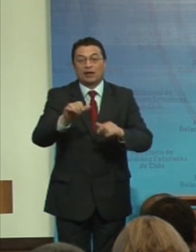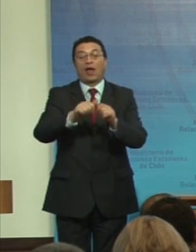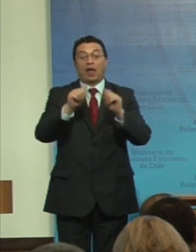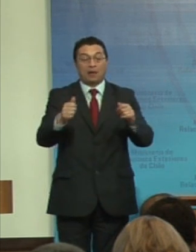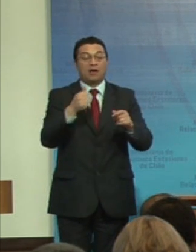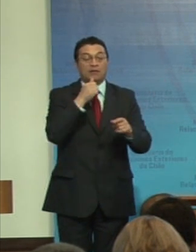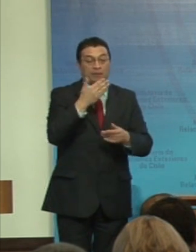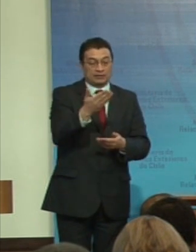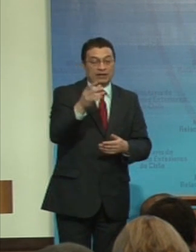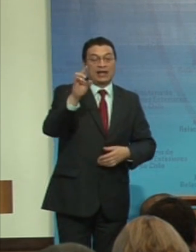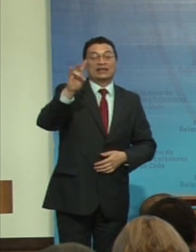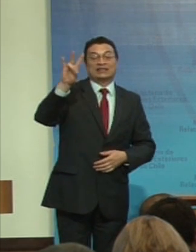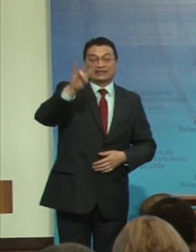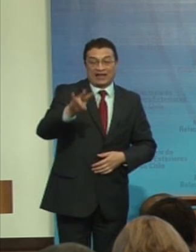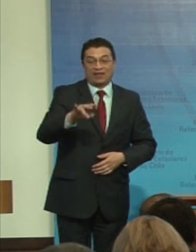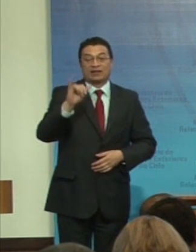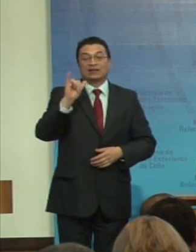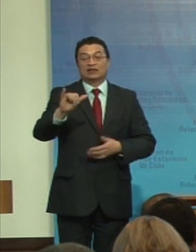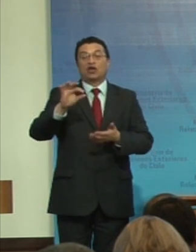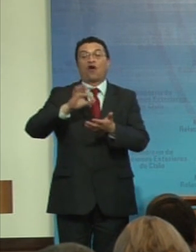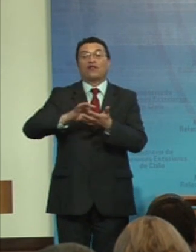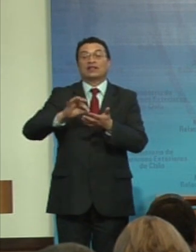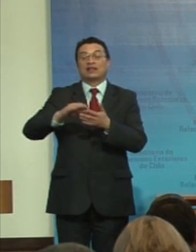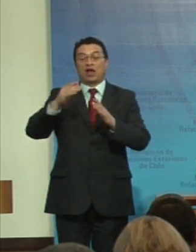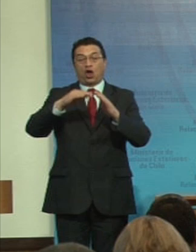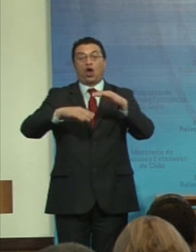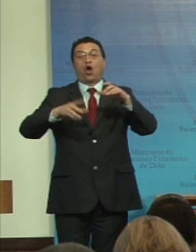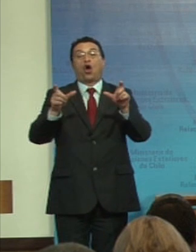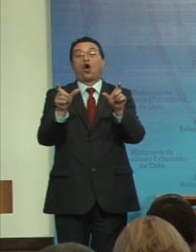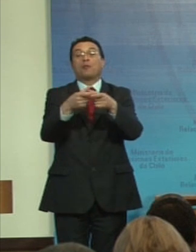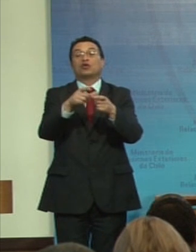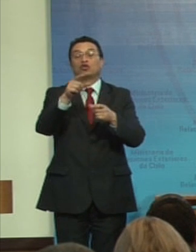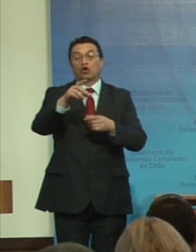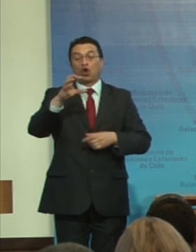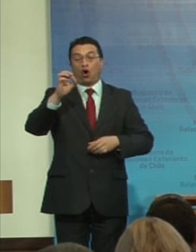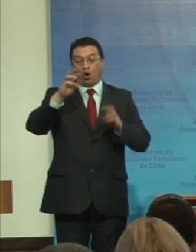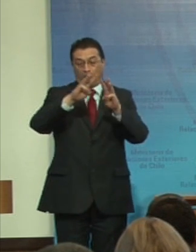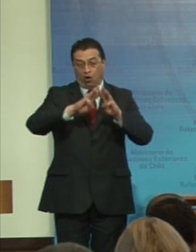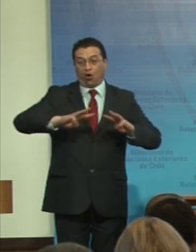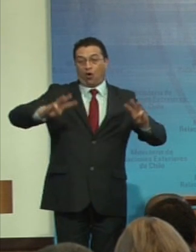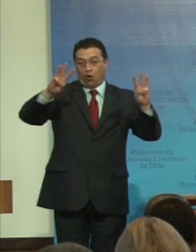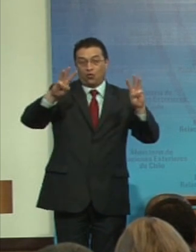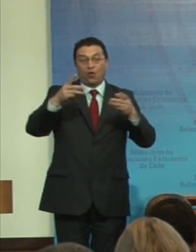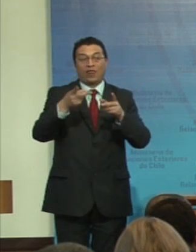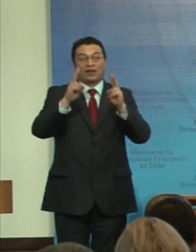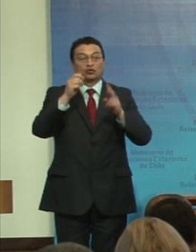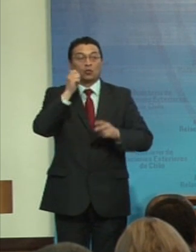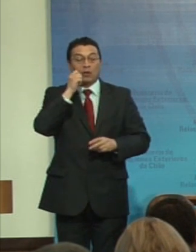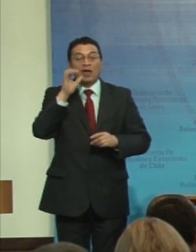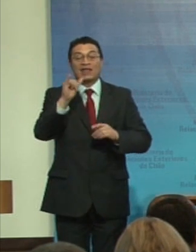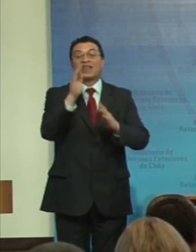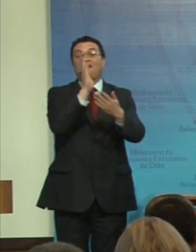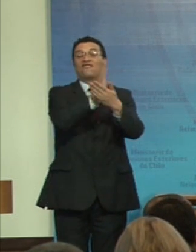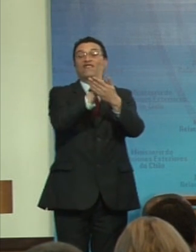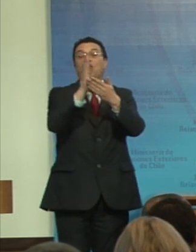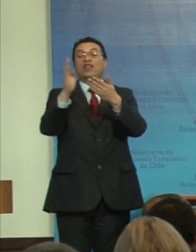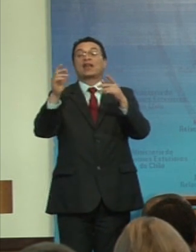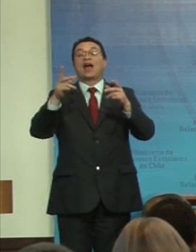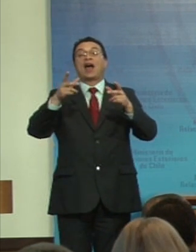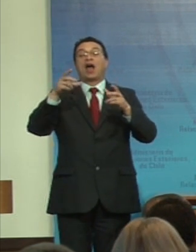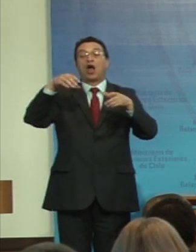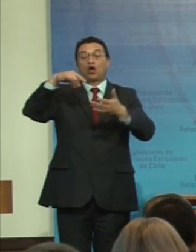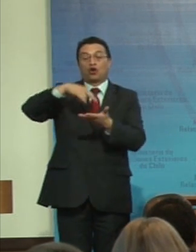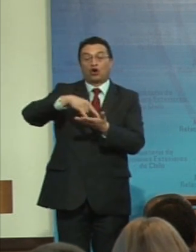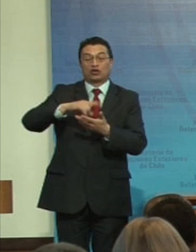CENADIS y también la Oficina del Alto Comisionado de Naciones Unidas para los Derechos Humanos y la Biblioteca del Congreso Nacional, quienes